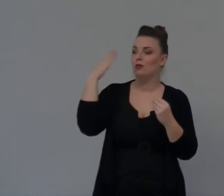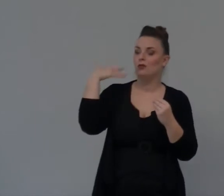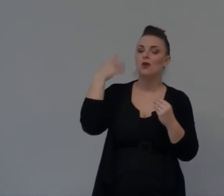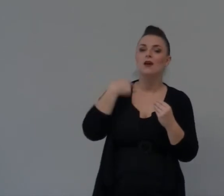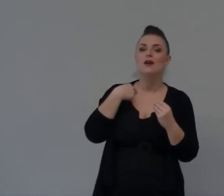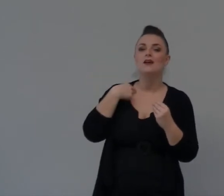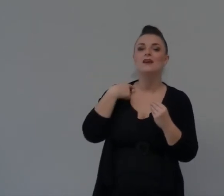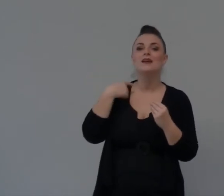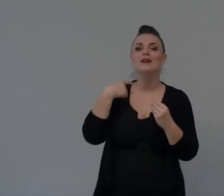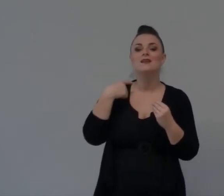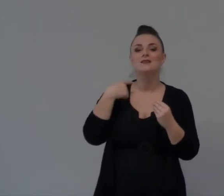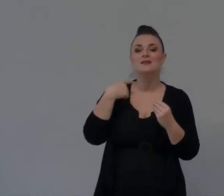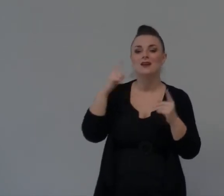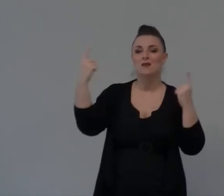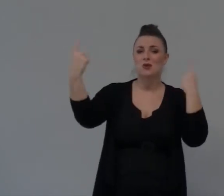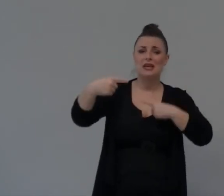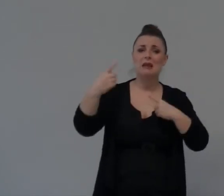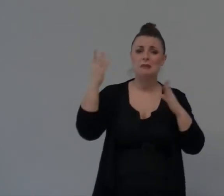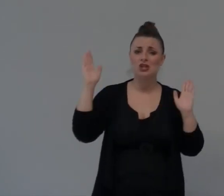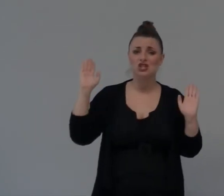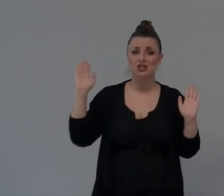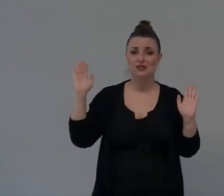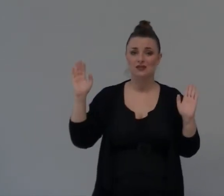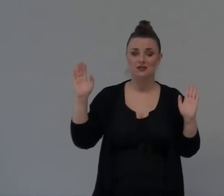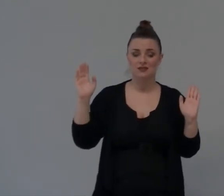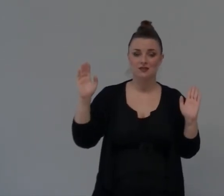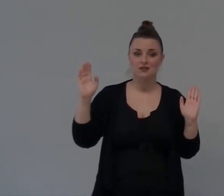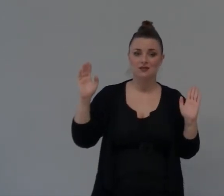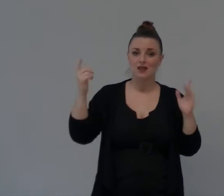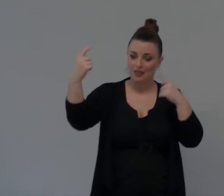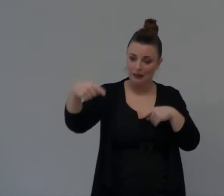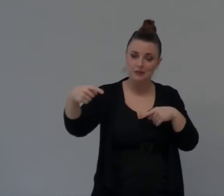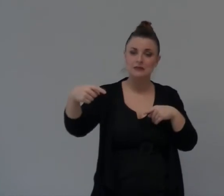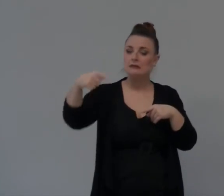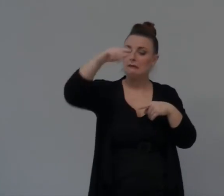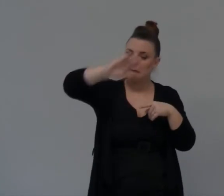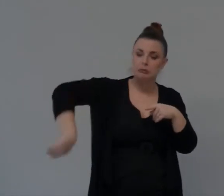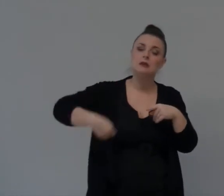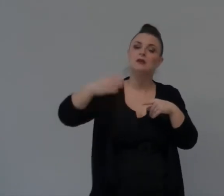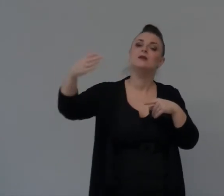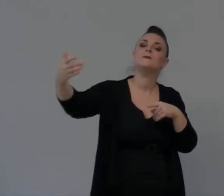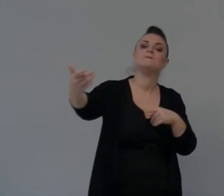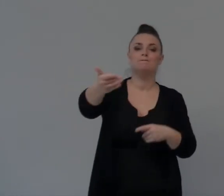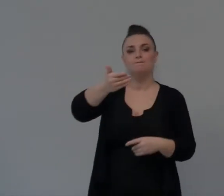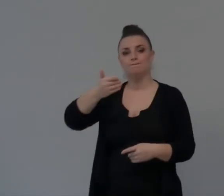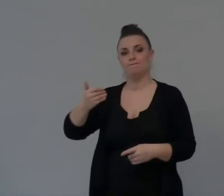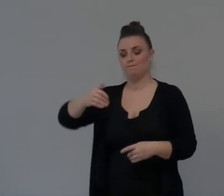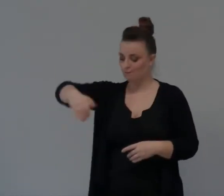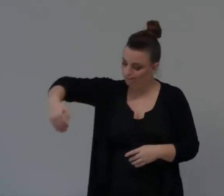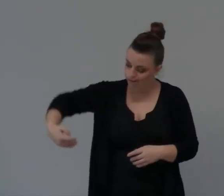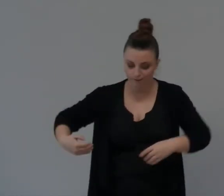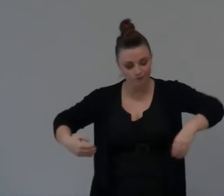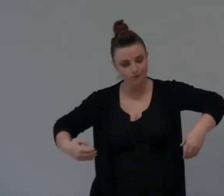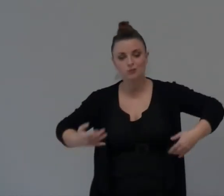Scegliere eravamo Scegliere Ha deciso di Prenderci Nella sola Famiglia Prendersi Come figlio Di Adattarci